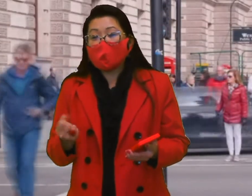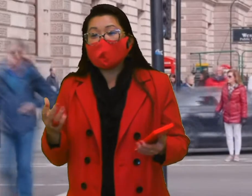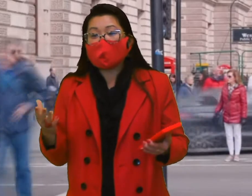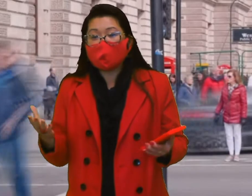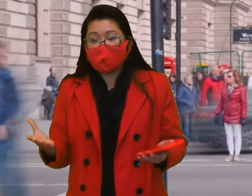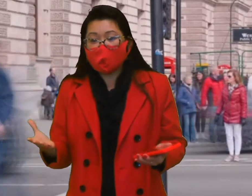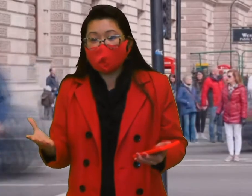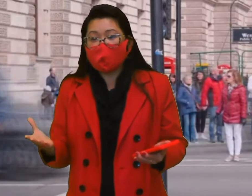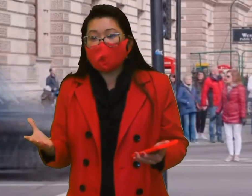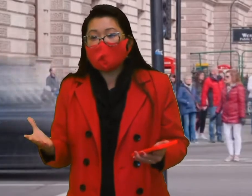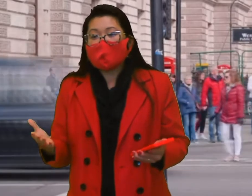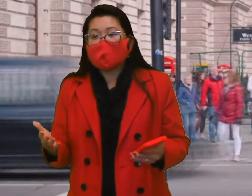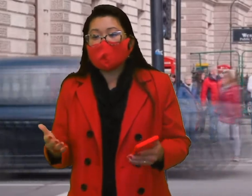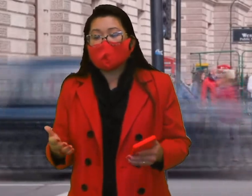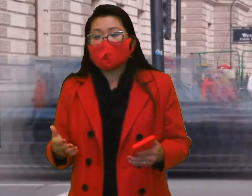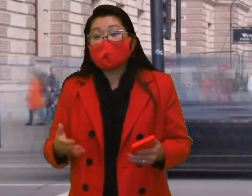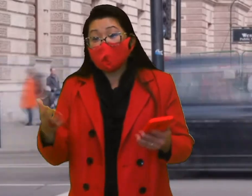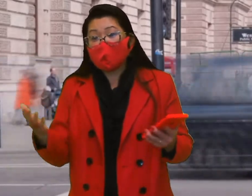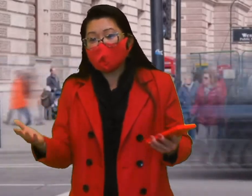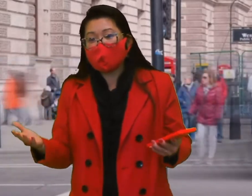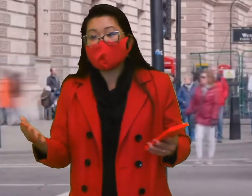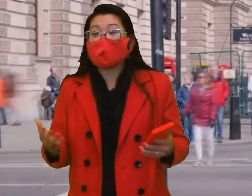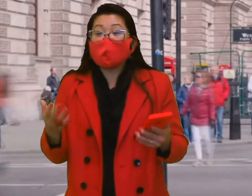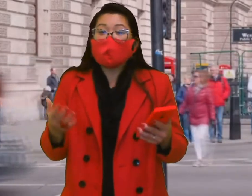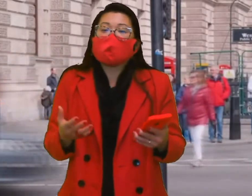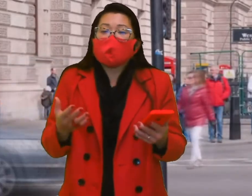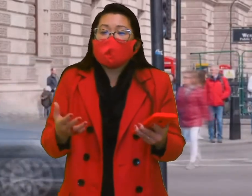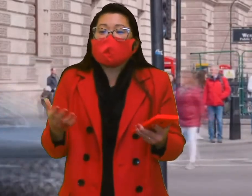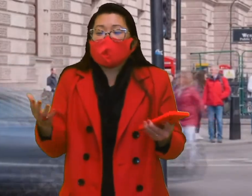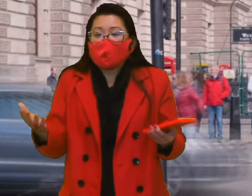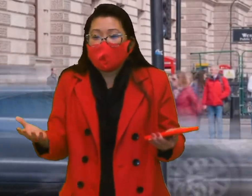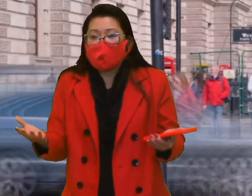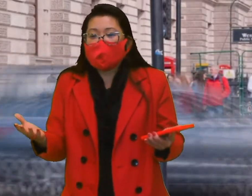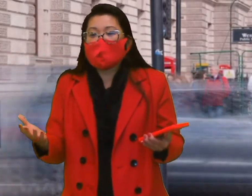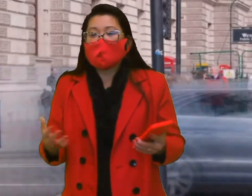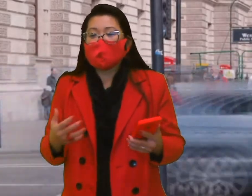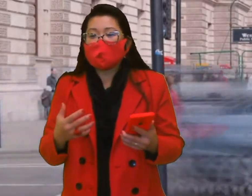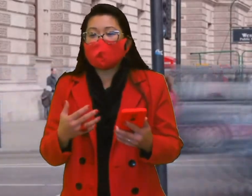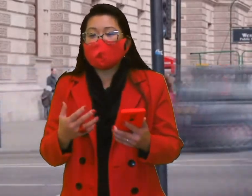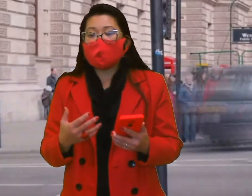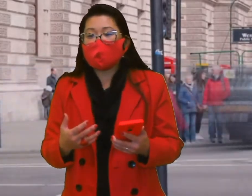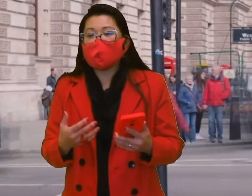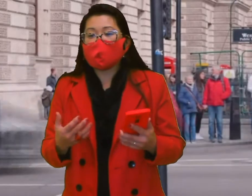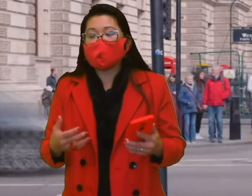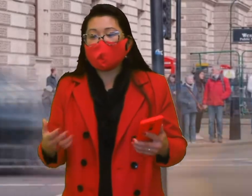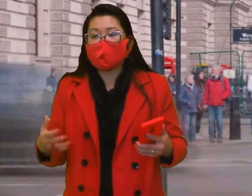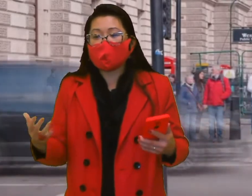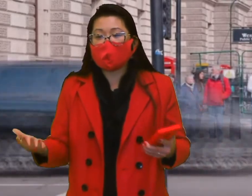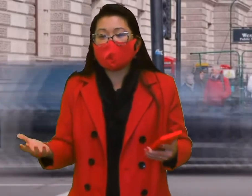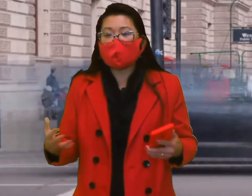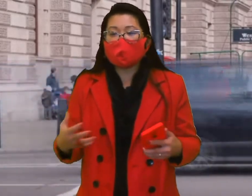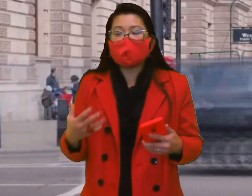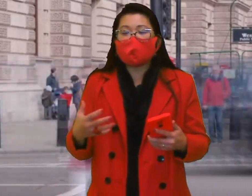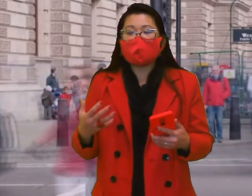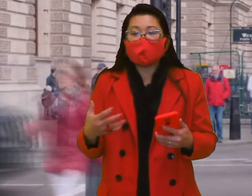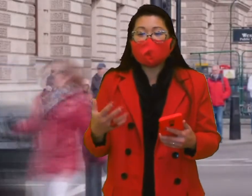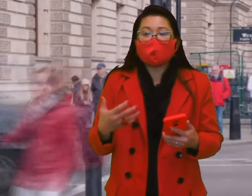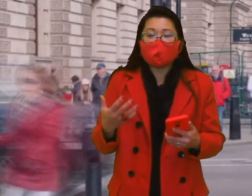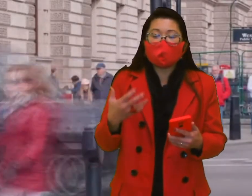aplicativo novo, porque para mim também foi novo, mas eu acredito que nós educadores temos que fazer